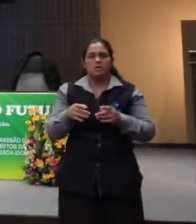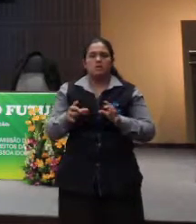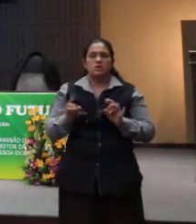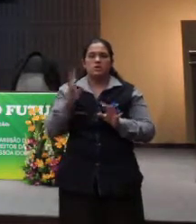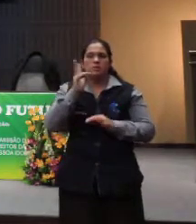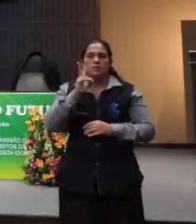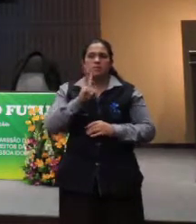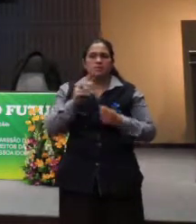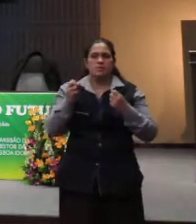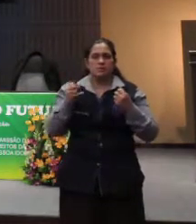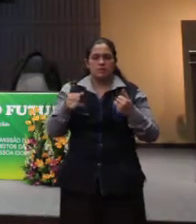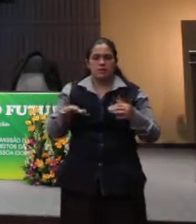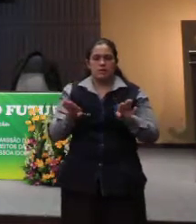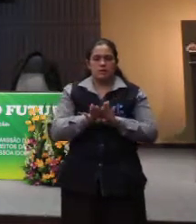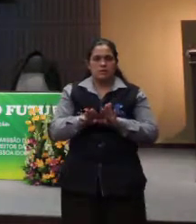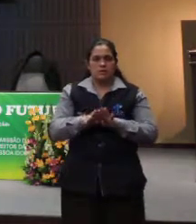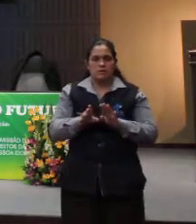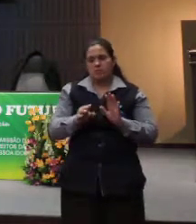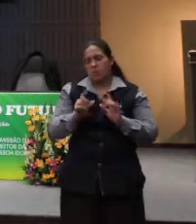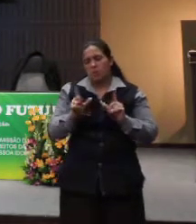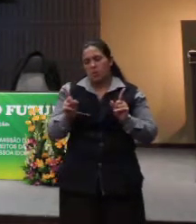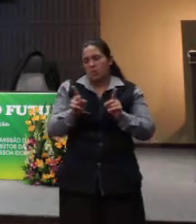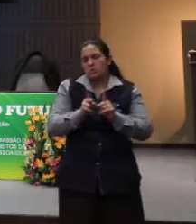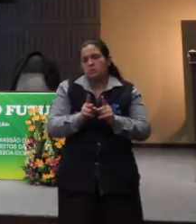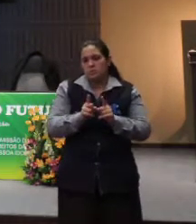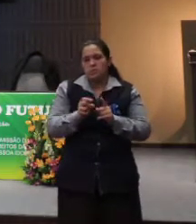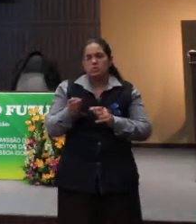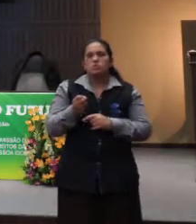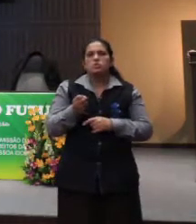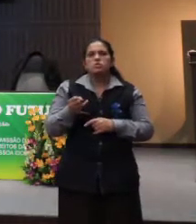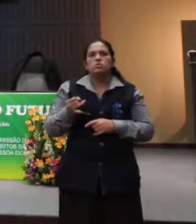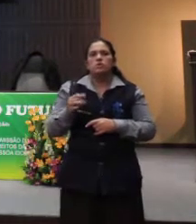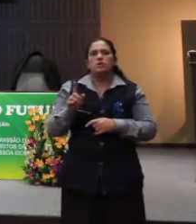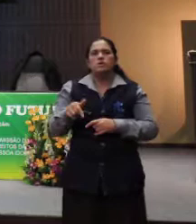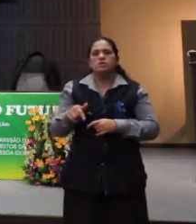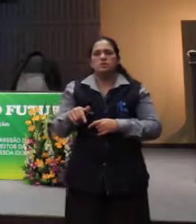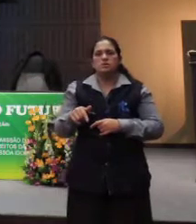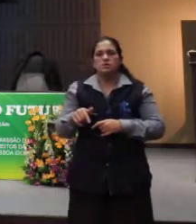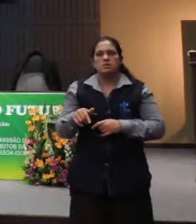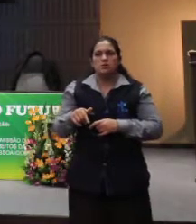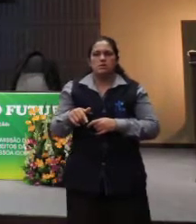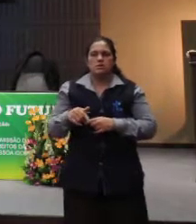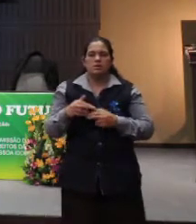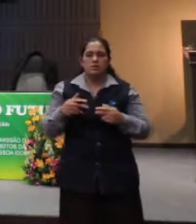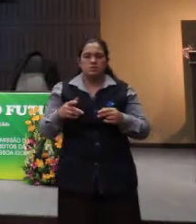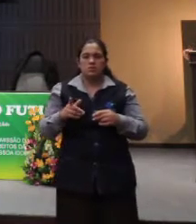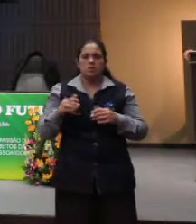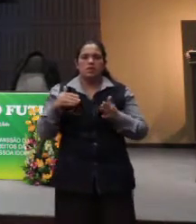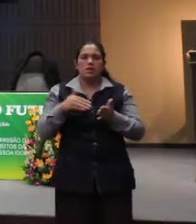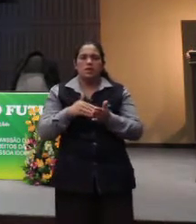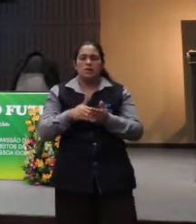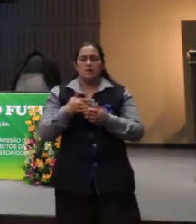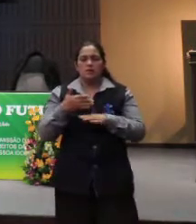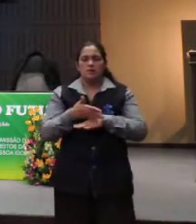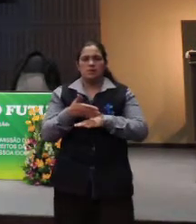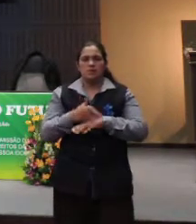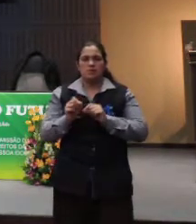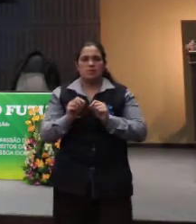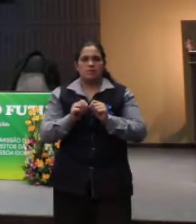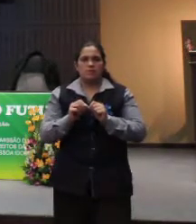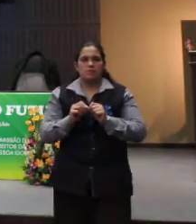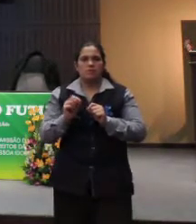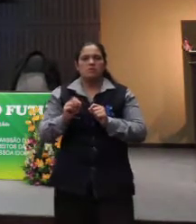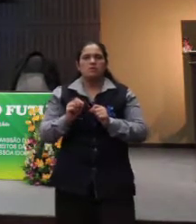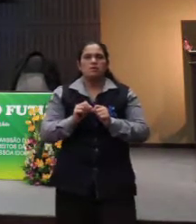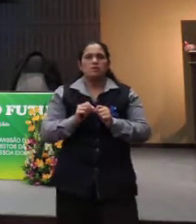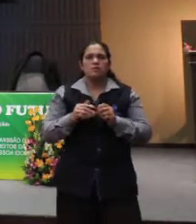listinha pequena de quais são os fatores que limitam a acessibilidade. Quais são